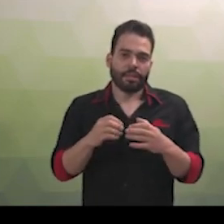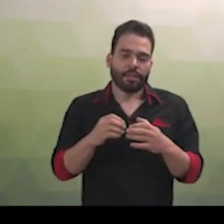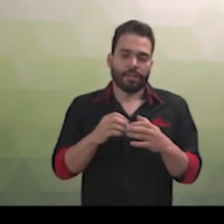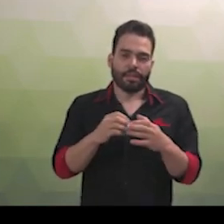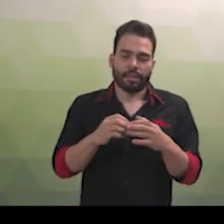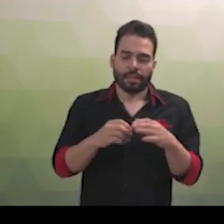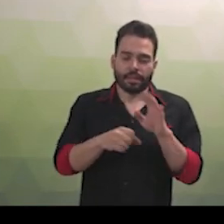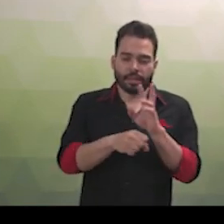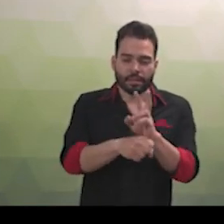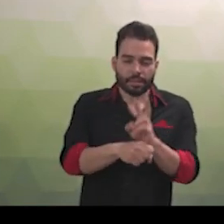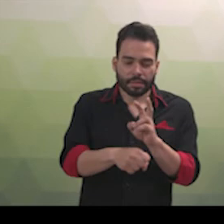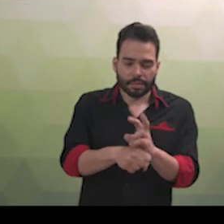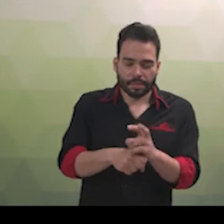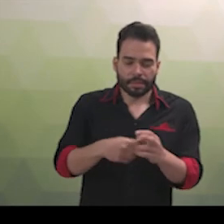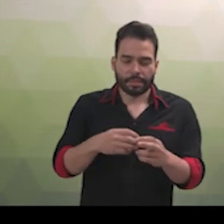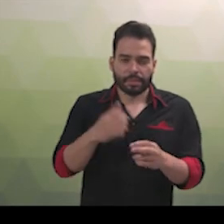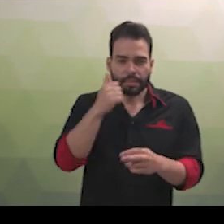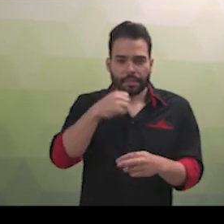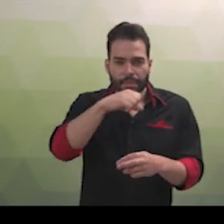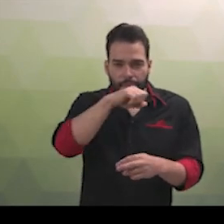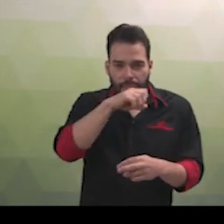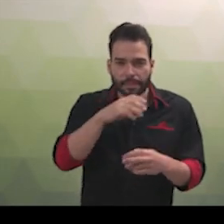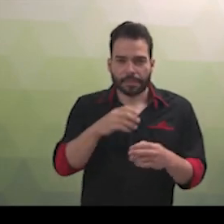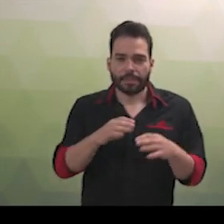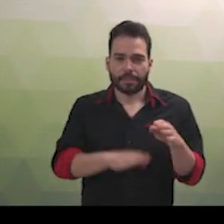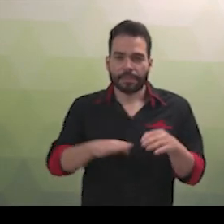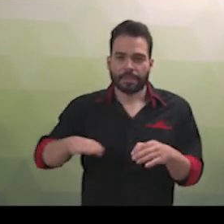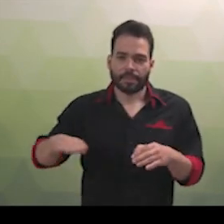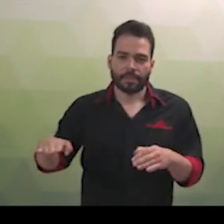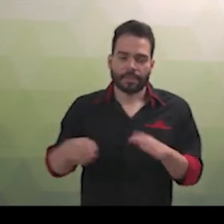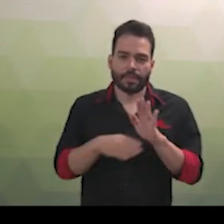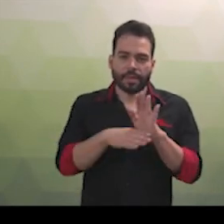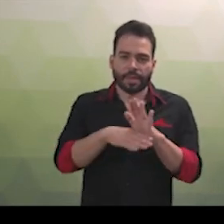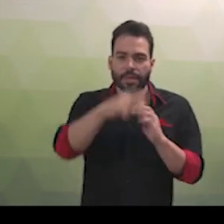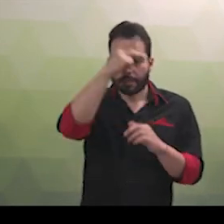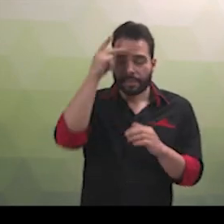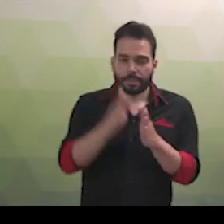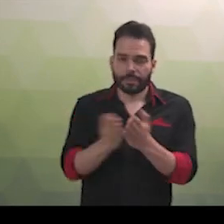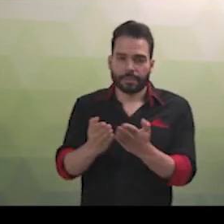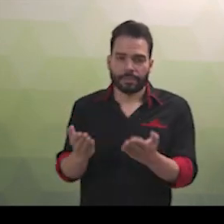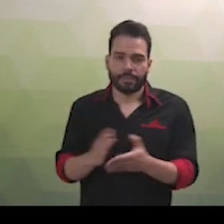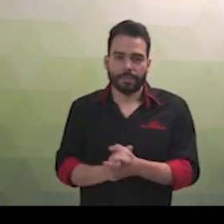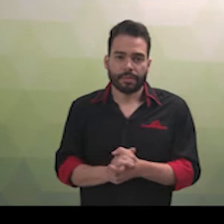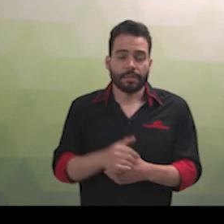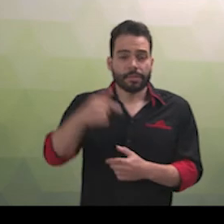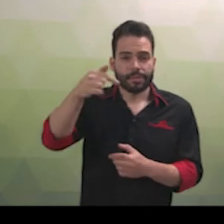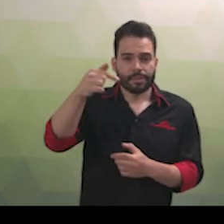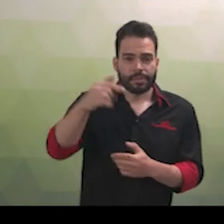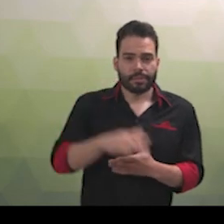maternidade e à infância, a assistência aos desamparados na forma dessa Constituição. Artigo 7º. São